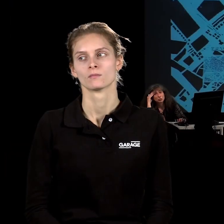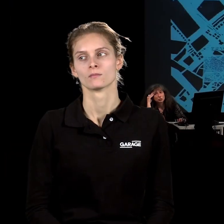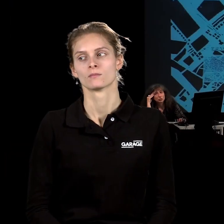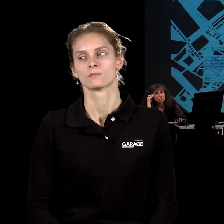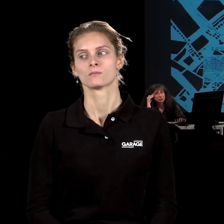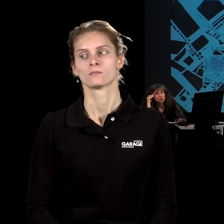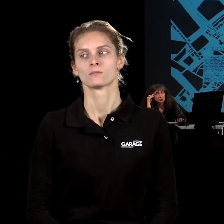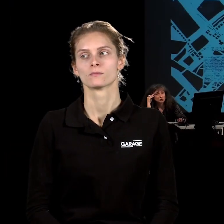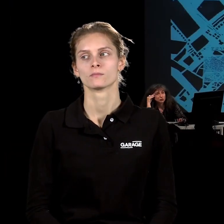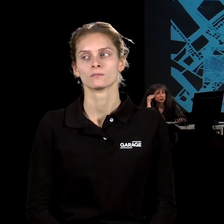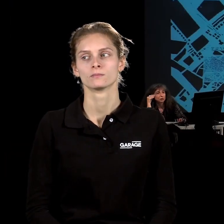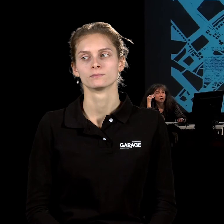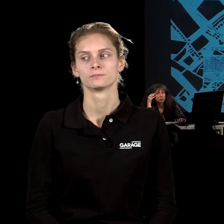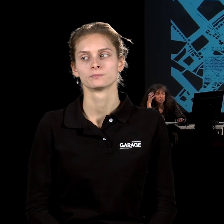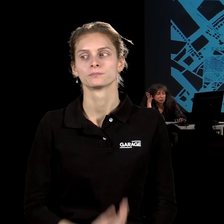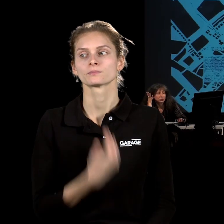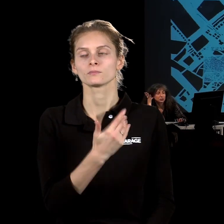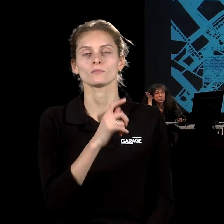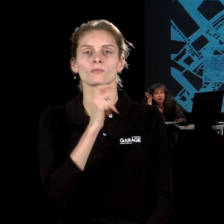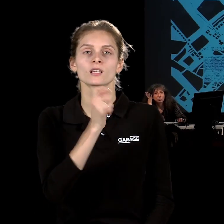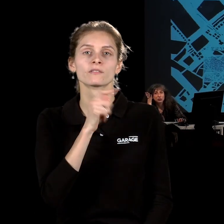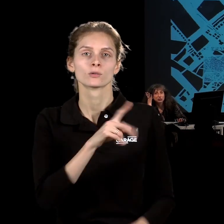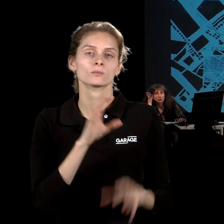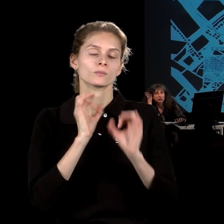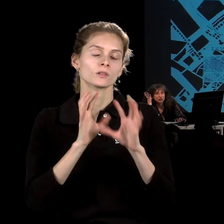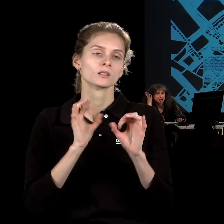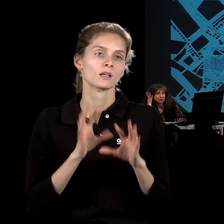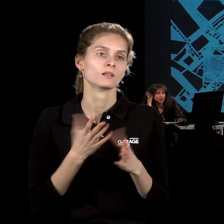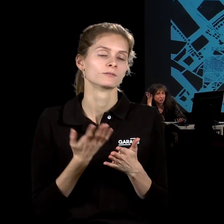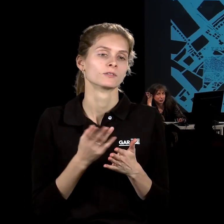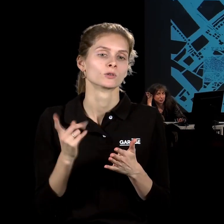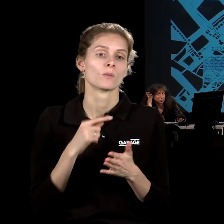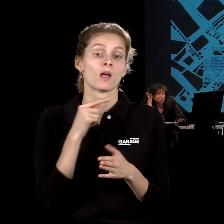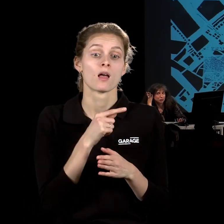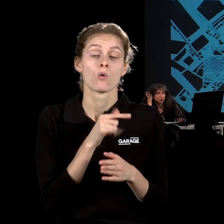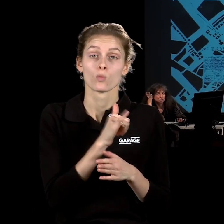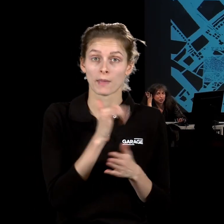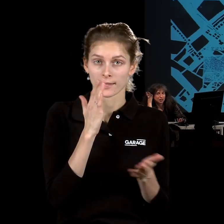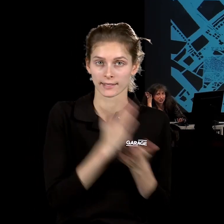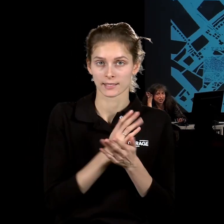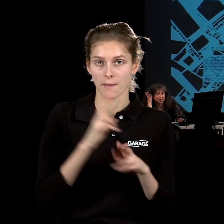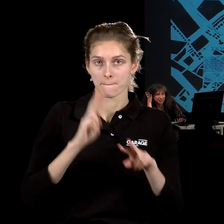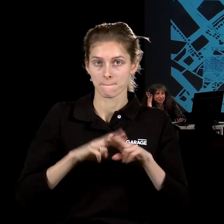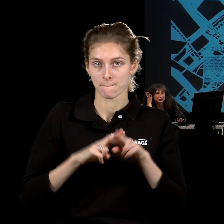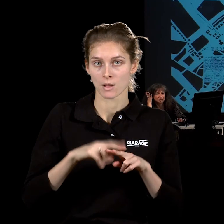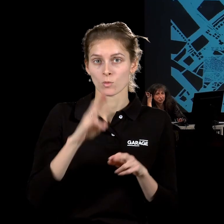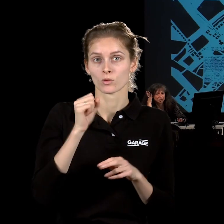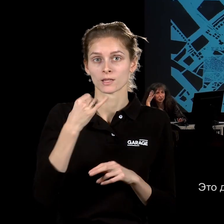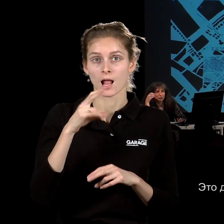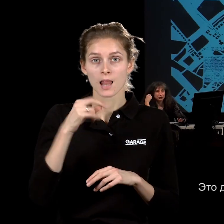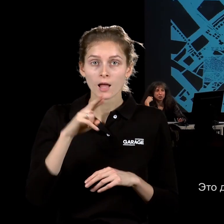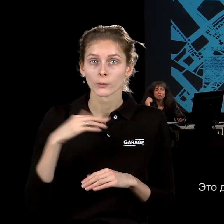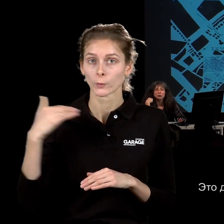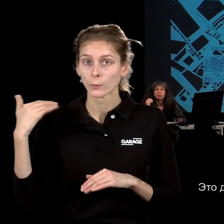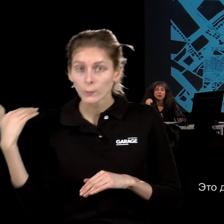Он в одном из интервью принципиально имеет тайский паспорт. Ему нужно туда каждый раз ставить визу,